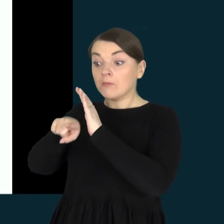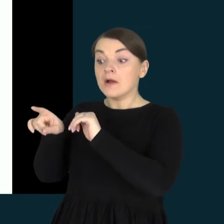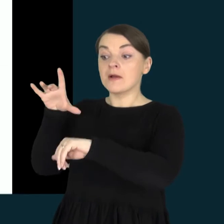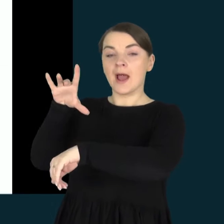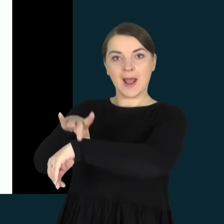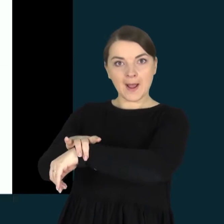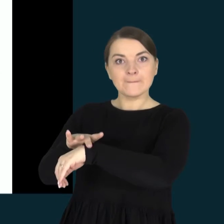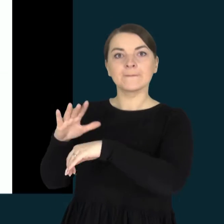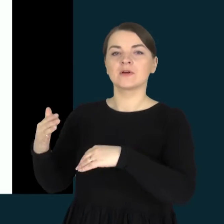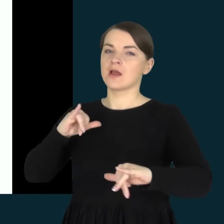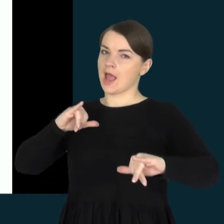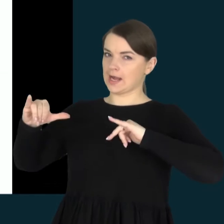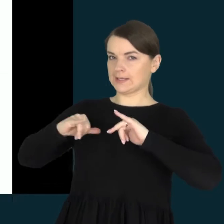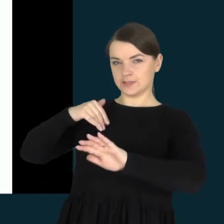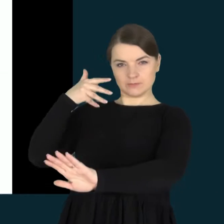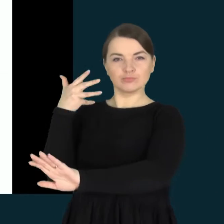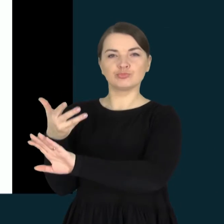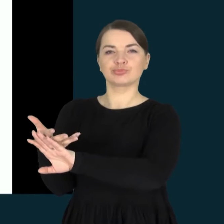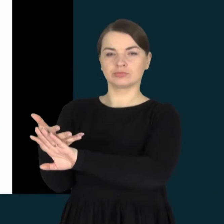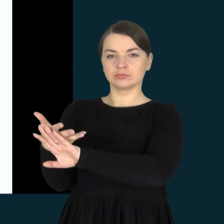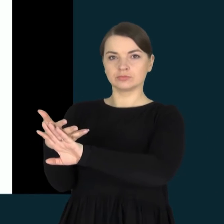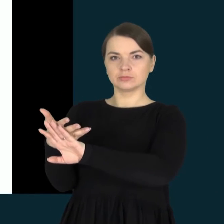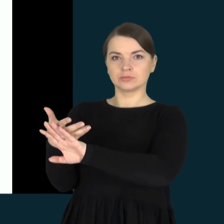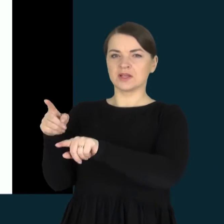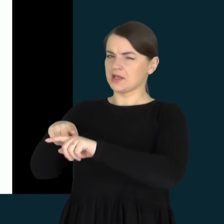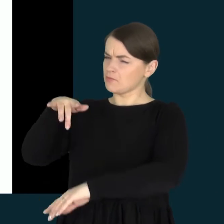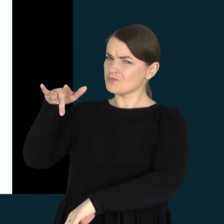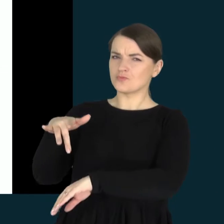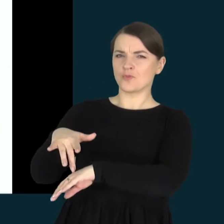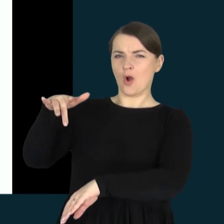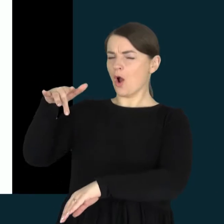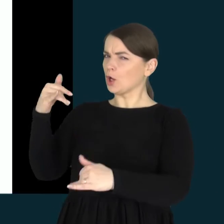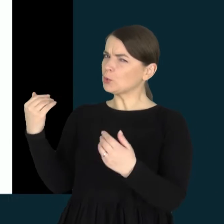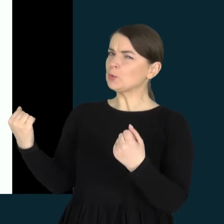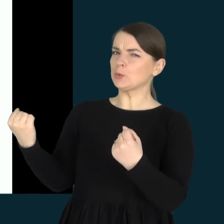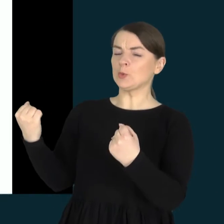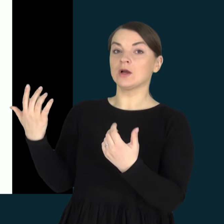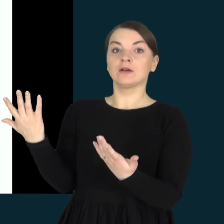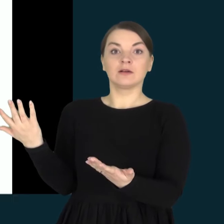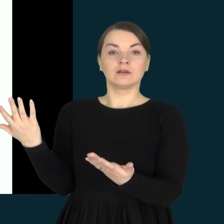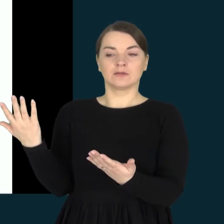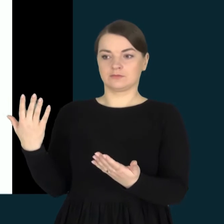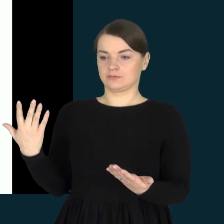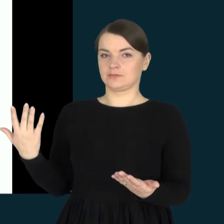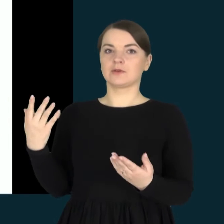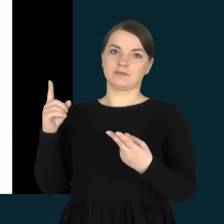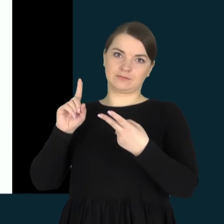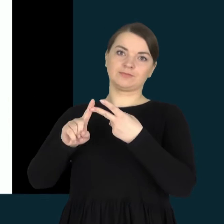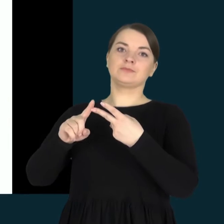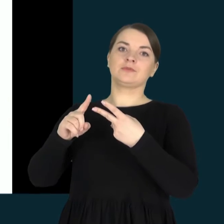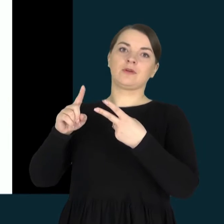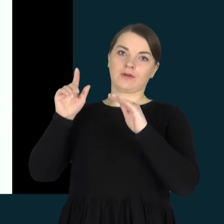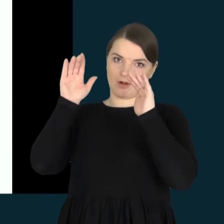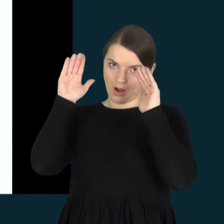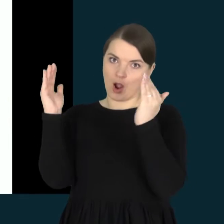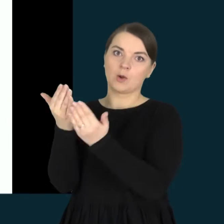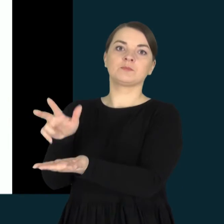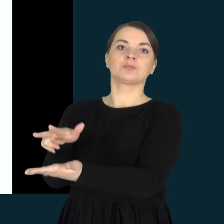neadekvatus elgesys, kad vaikas yra perjautrus ir čia dar vienas autizmo požymis.